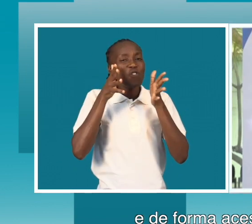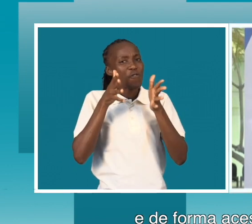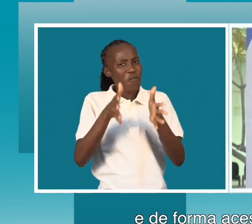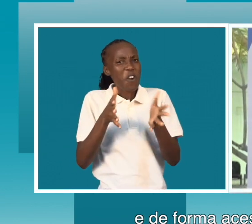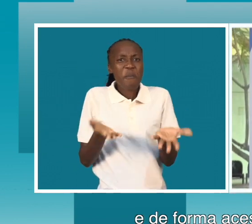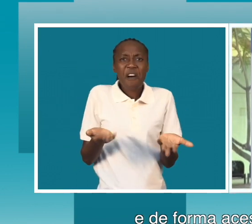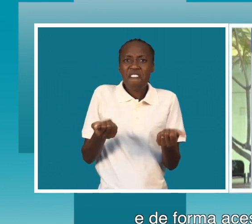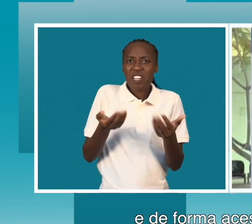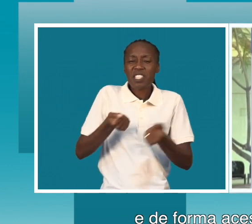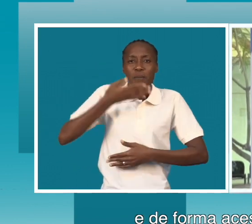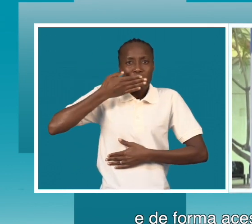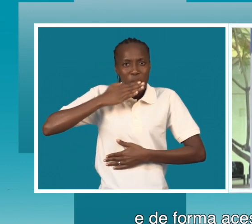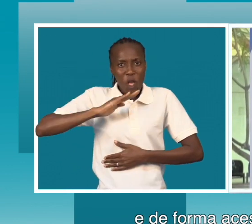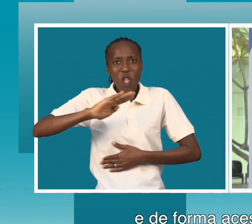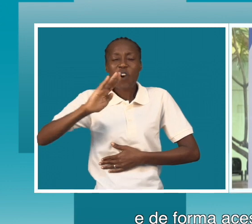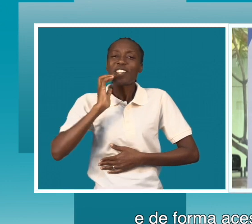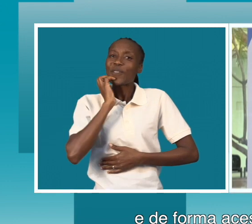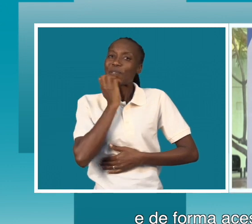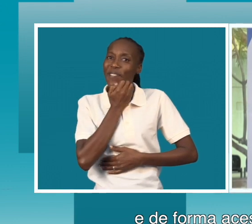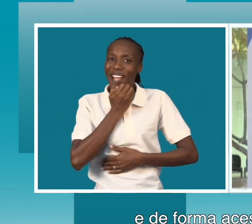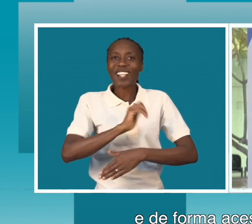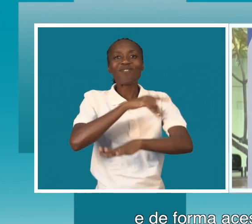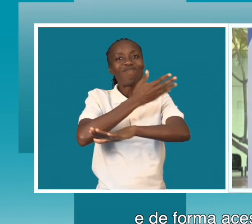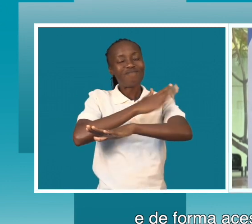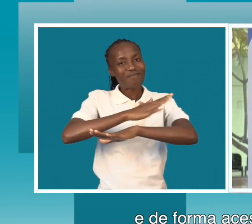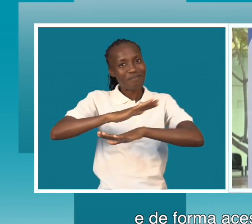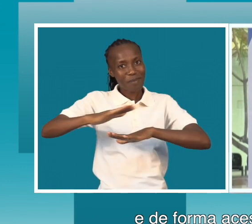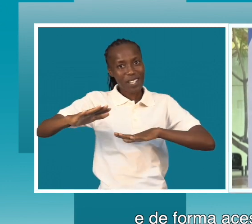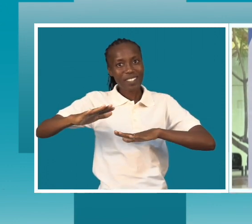melhor conservar o nosso ecossistema marinho.